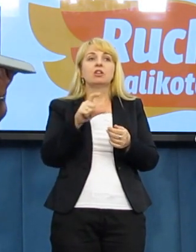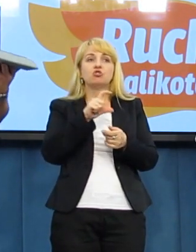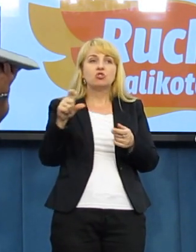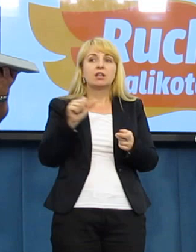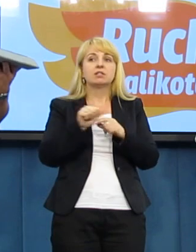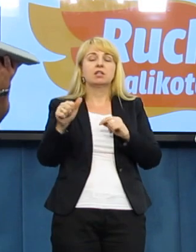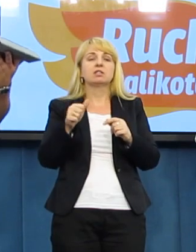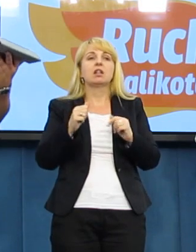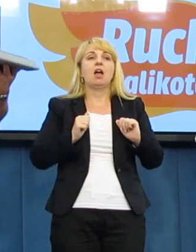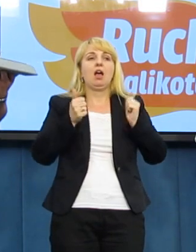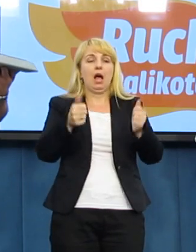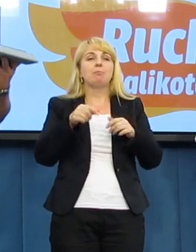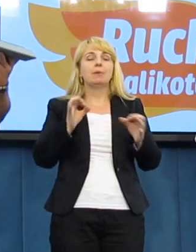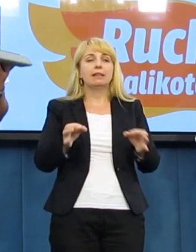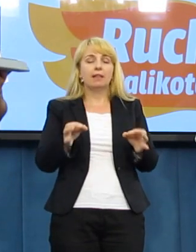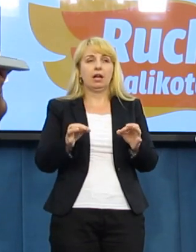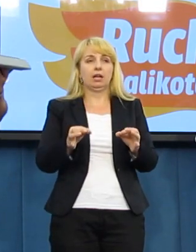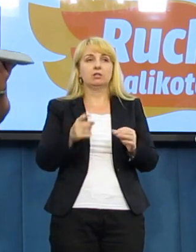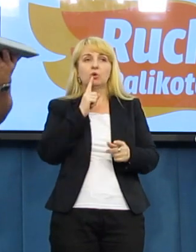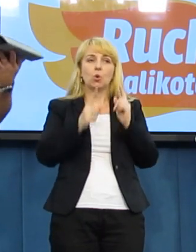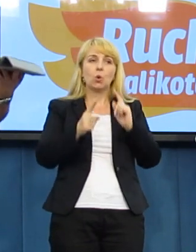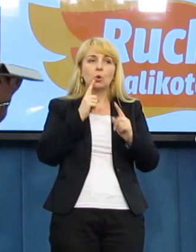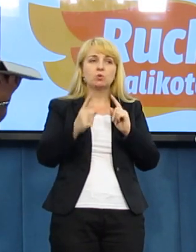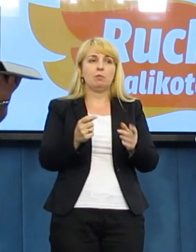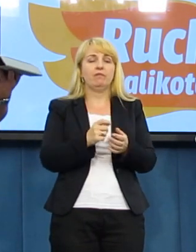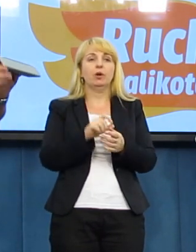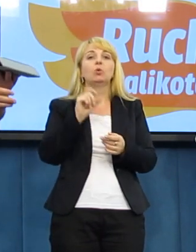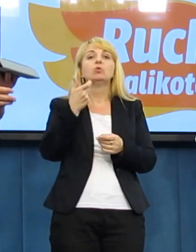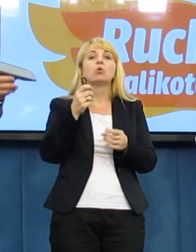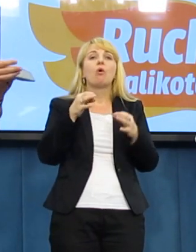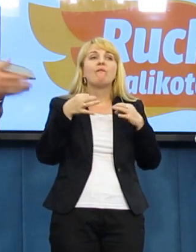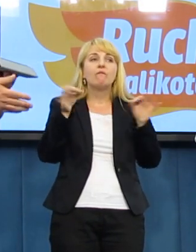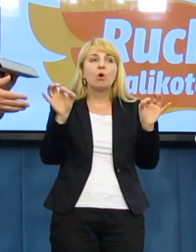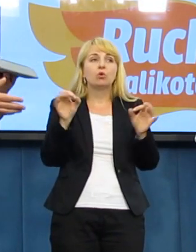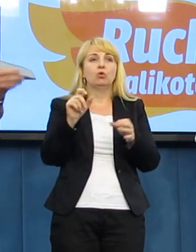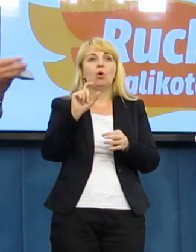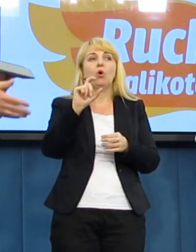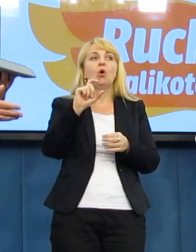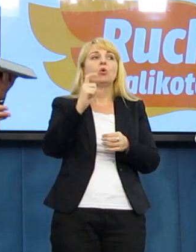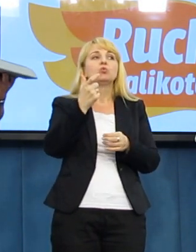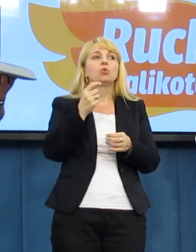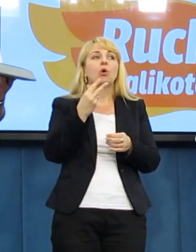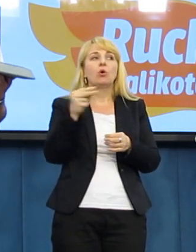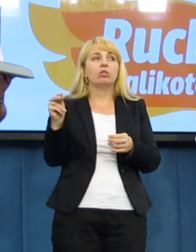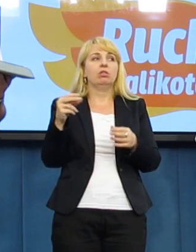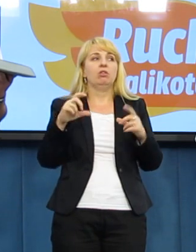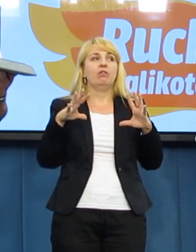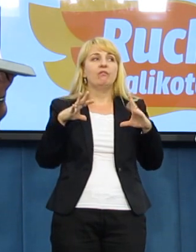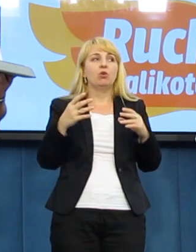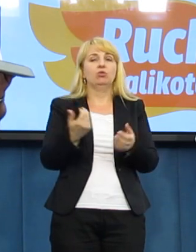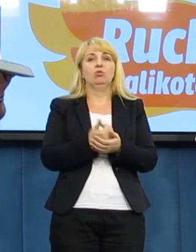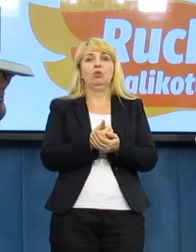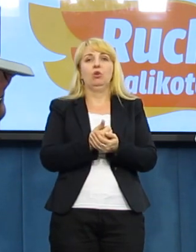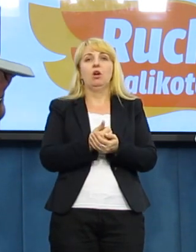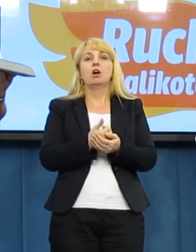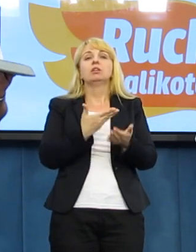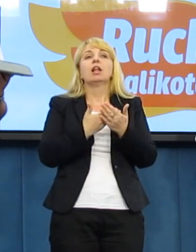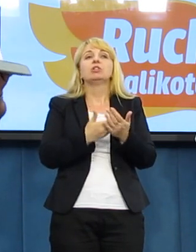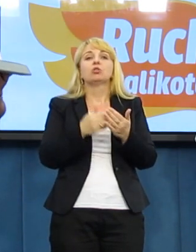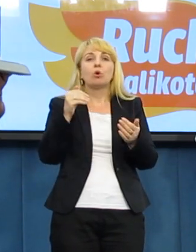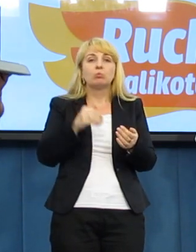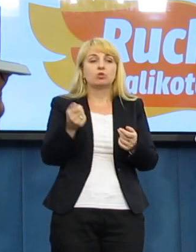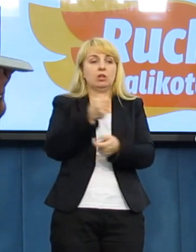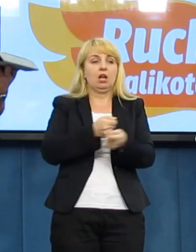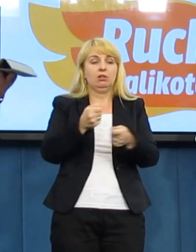debatę na temat tego, co wolno, czego nie wolno, dlaczego państwo ma prawo korzystać z dealowania jednym narkotykiem, a z dealowania